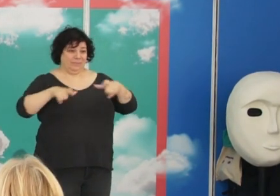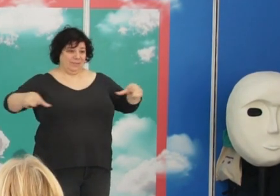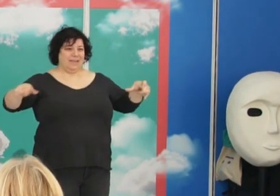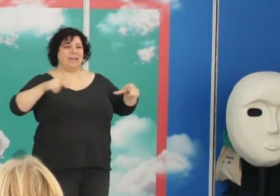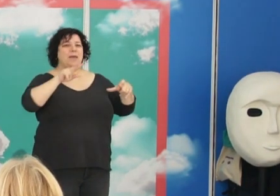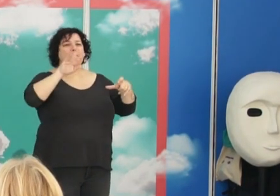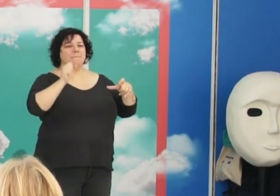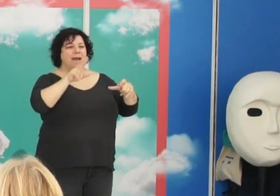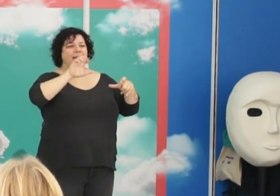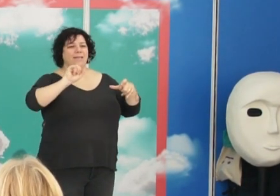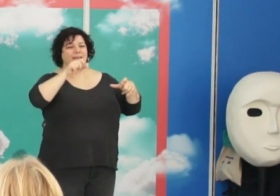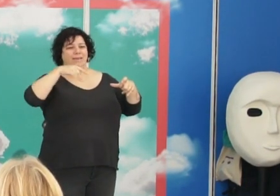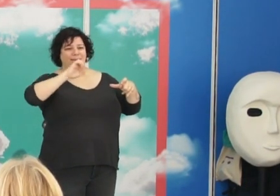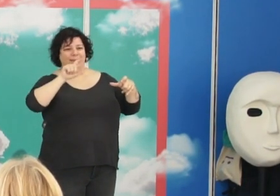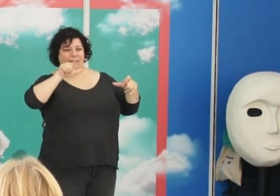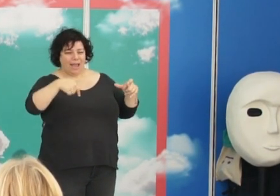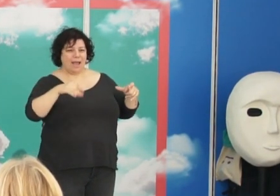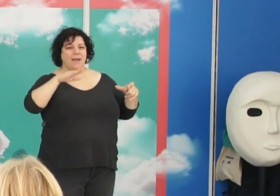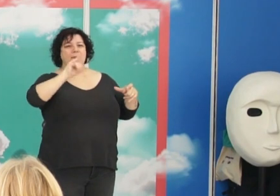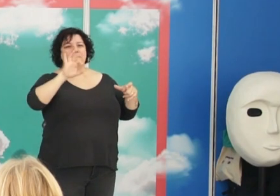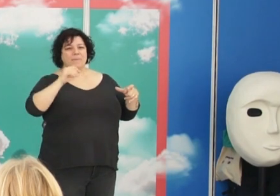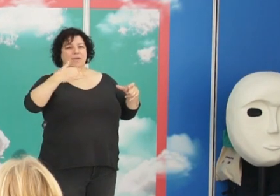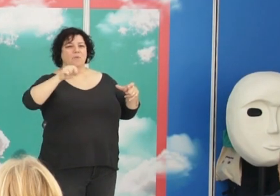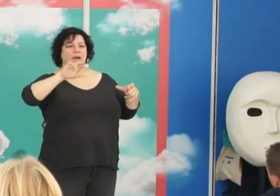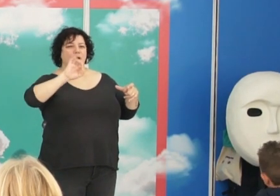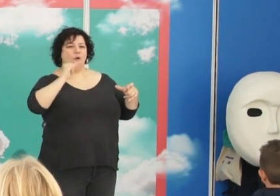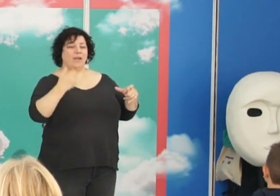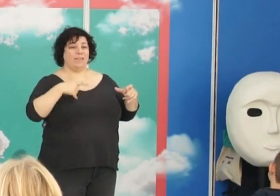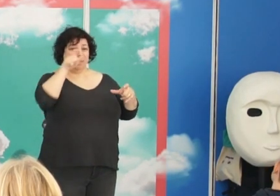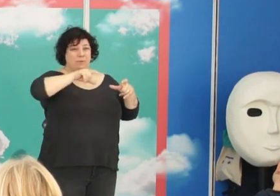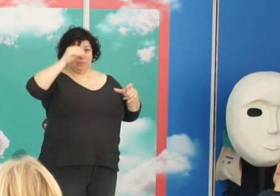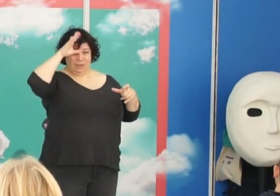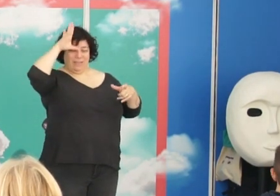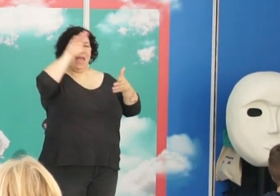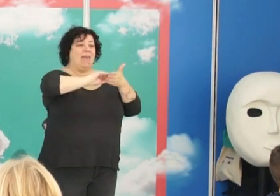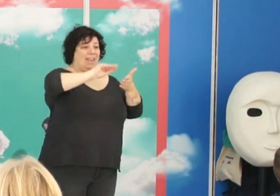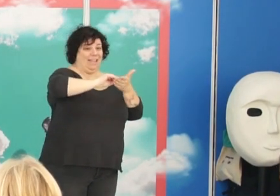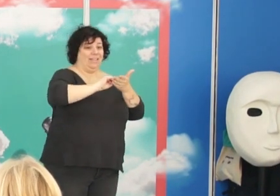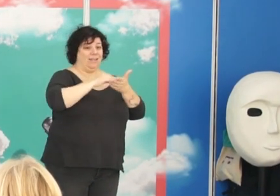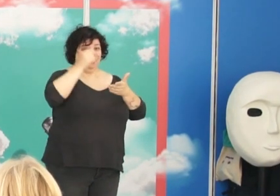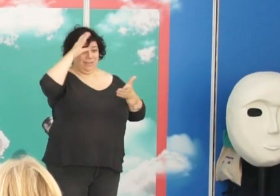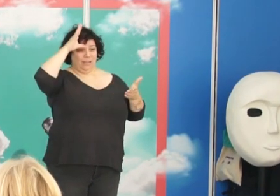Vallenclan, Pío Baroja, o hubo los intelectuales de letra, entiéndanme,